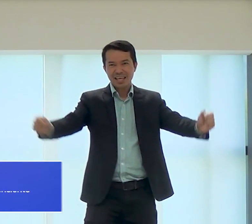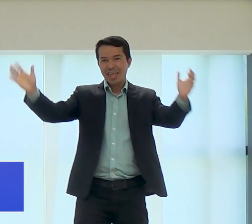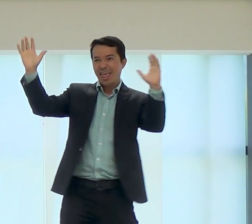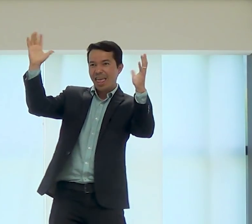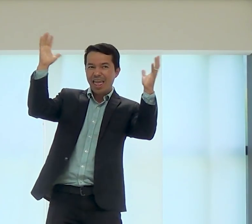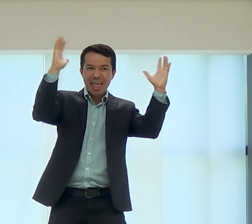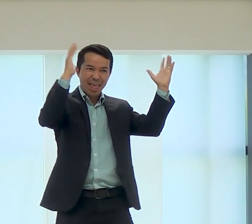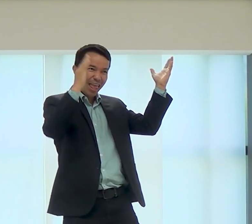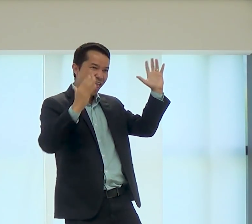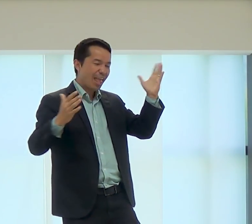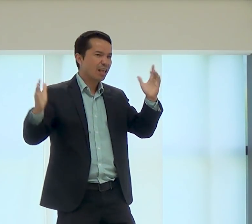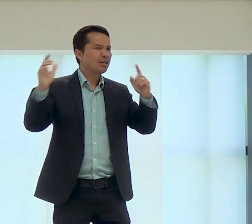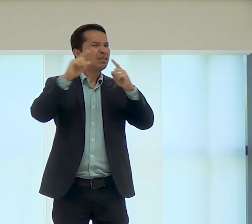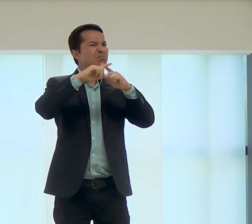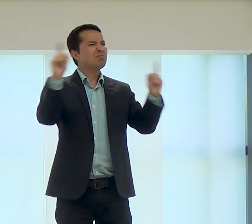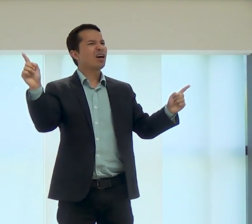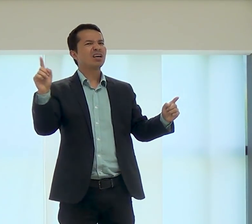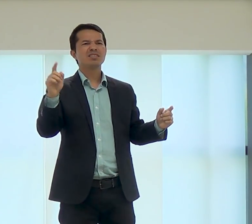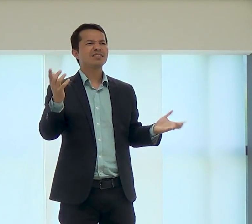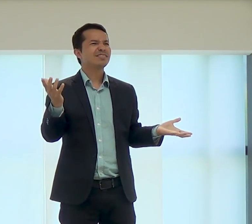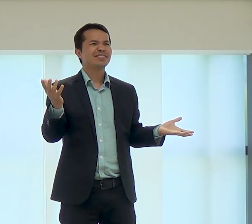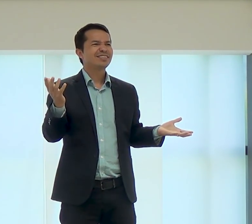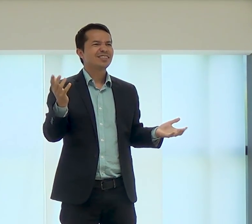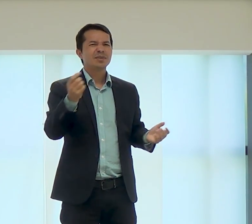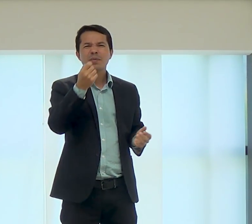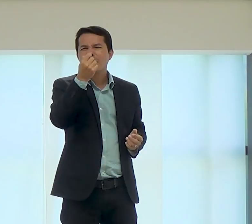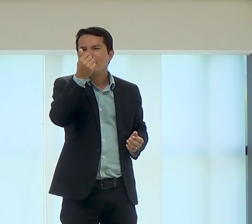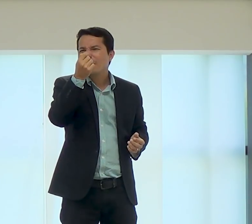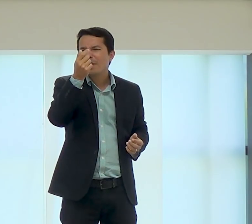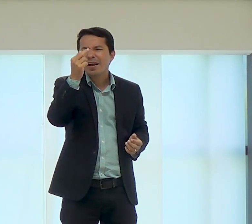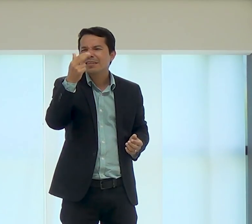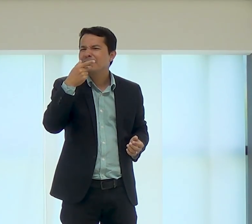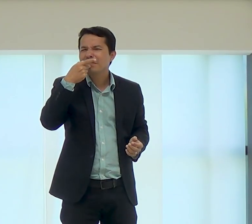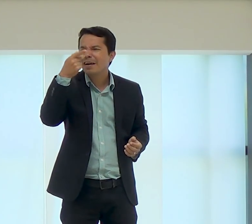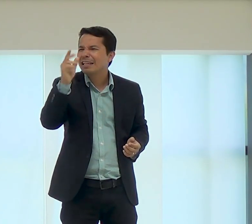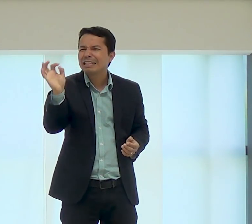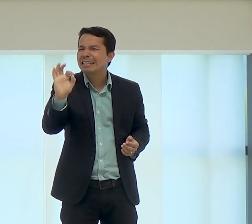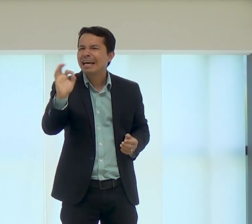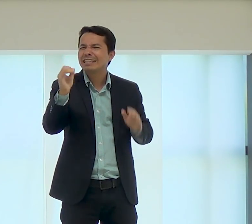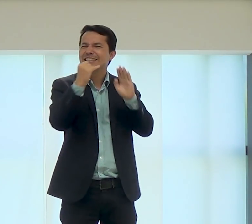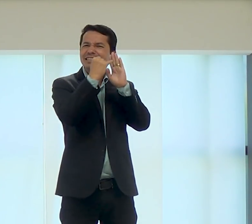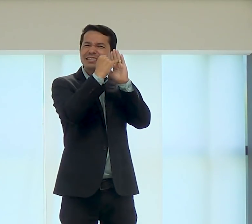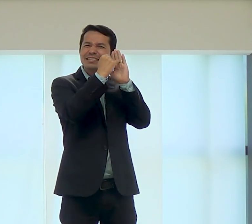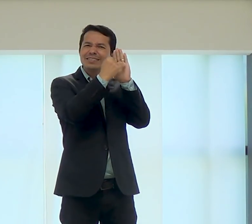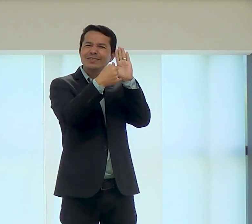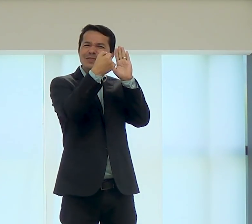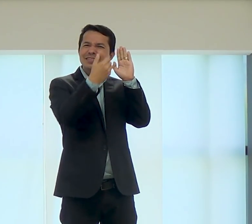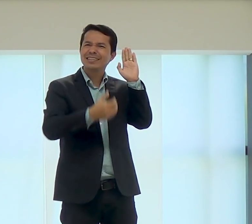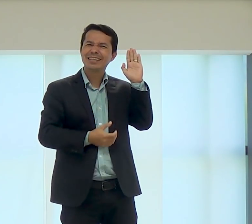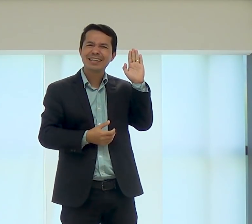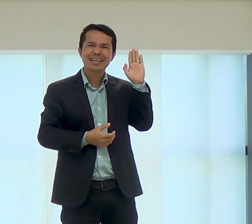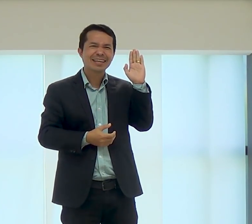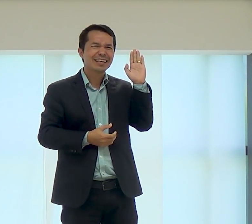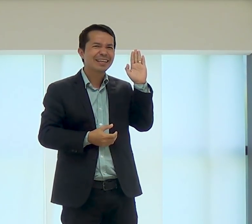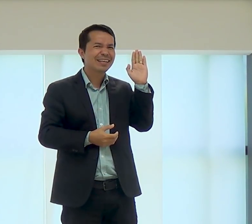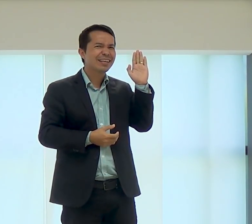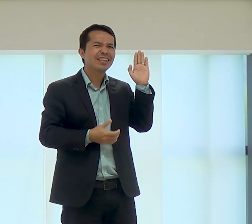que o bom pastor da vida é pelas ovelhas, enfim, várias coisas. Se fala sobre o Natal. Mas sobre José?